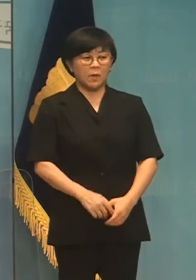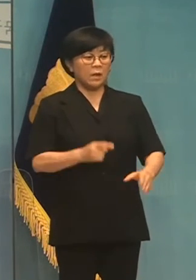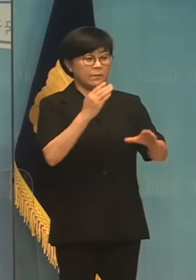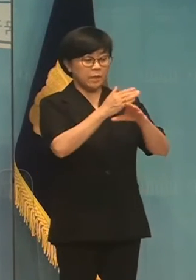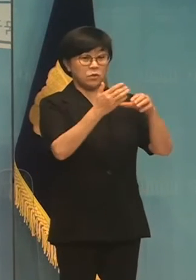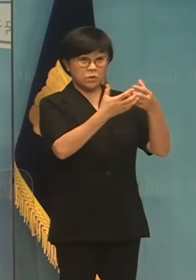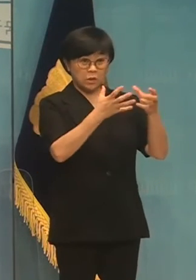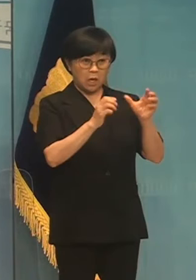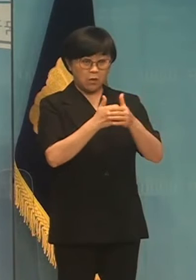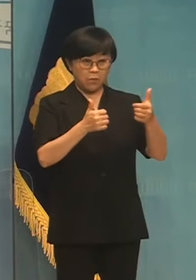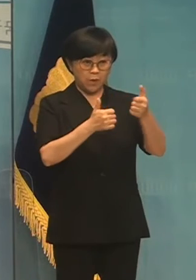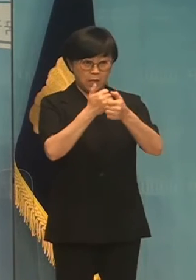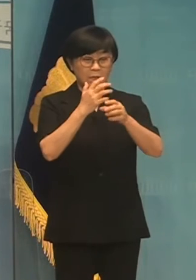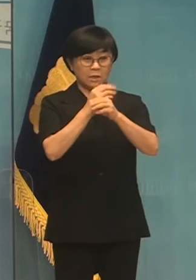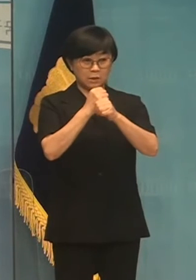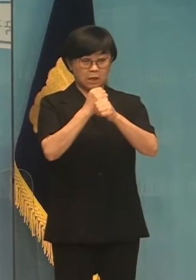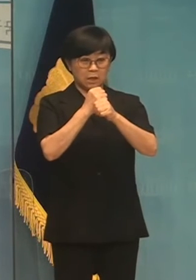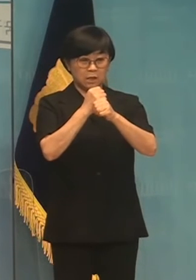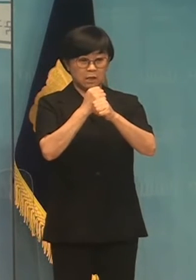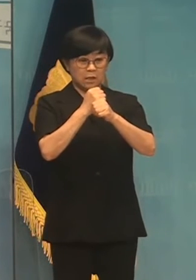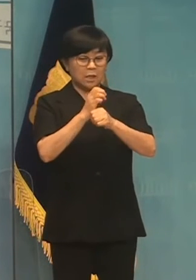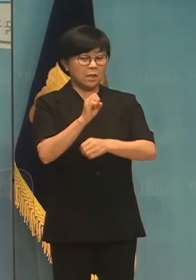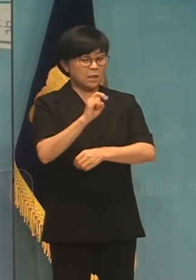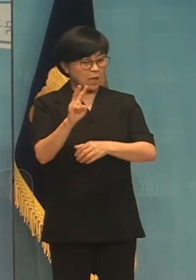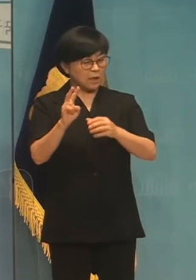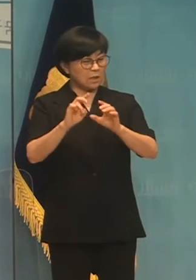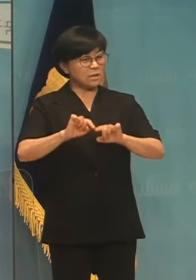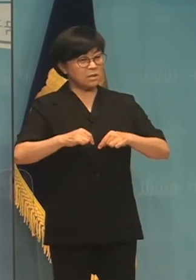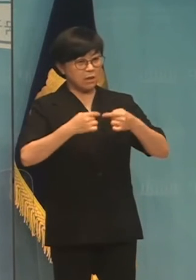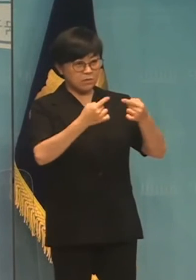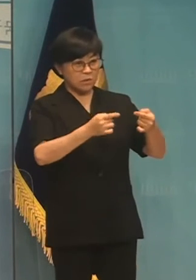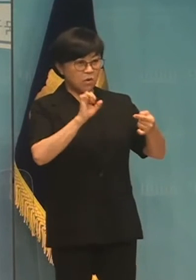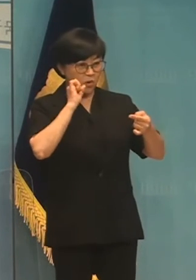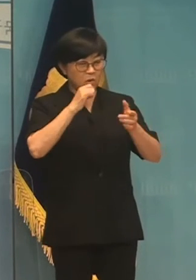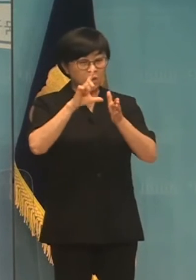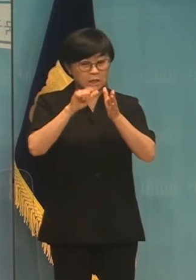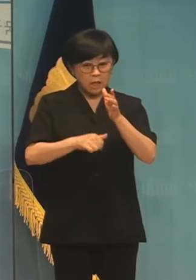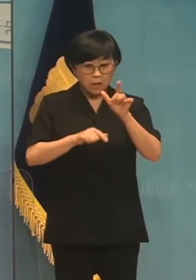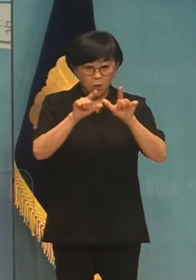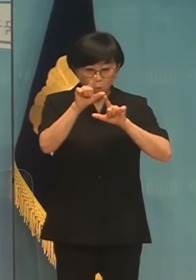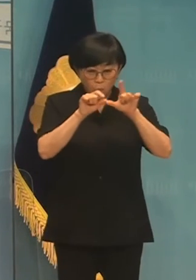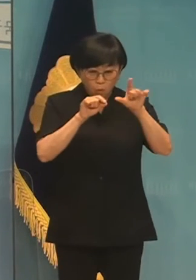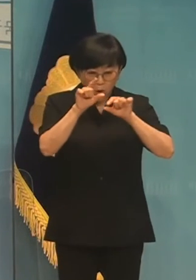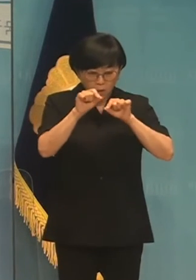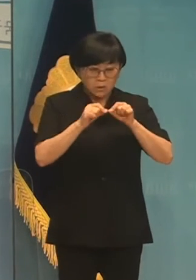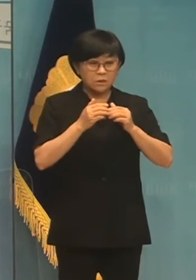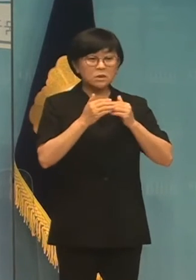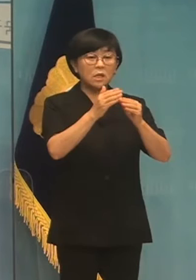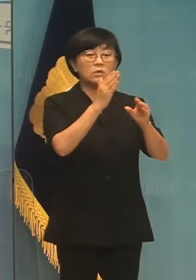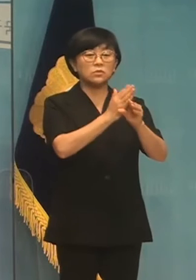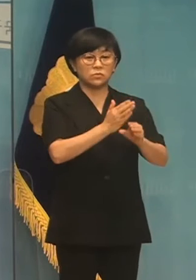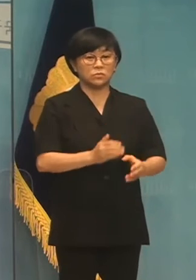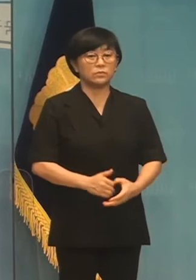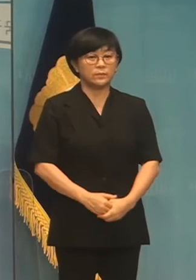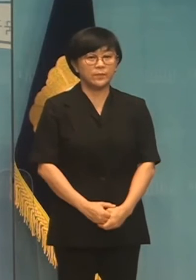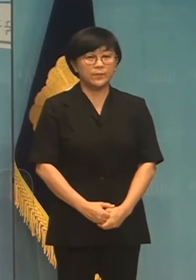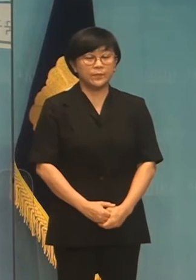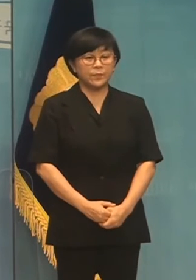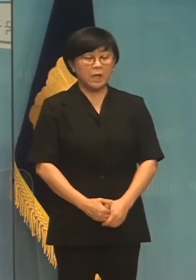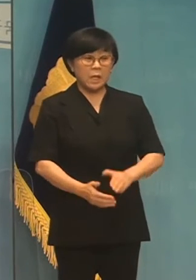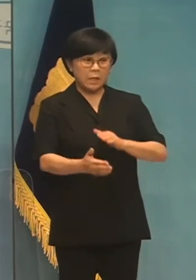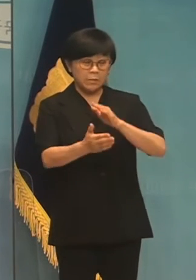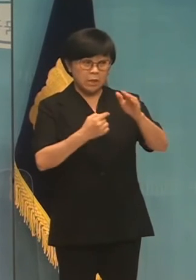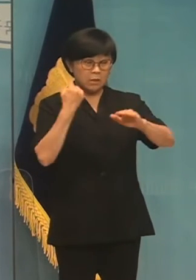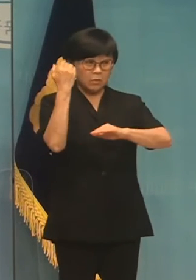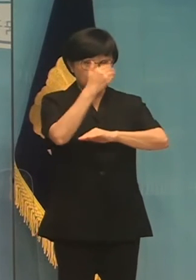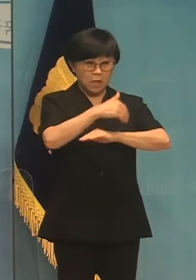민주당은 제1정마저 야당이 참석하기 어려운 시간을 골라서 강행하고 있습니다. 미리